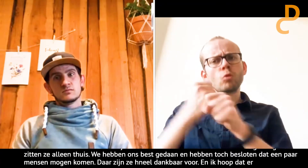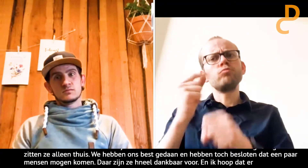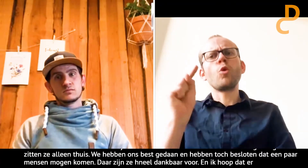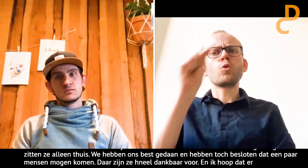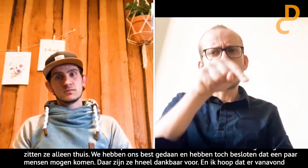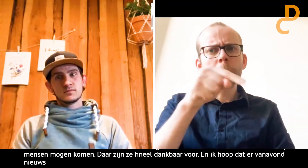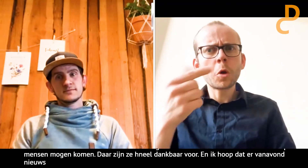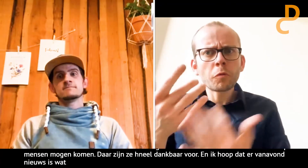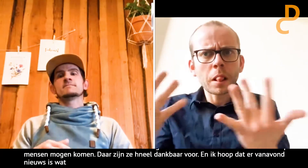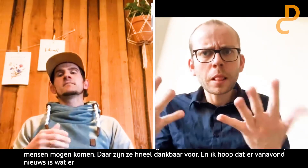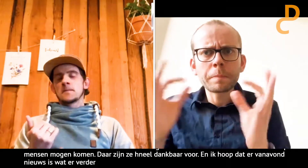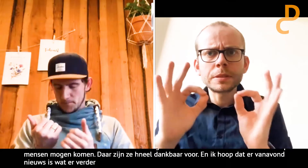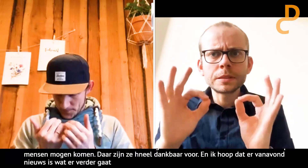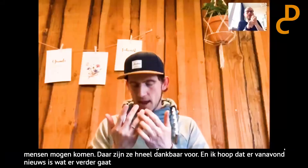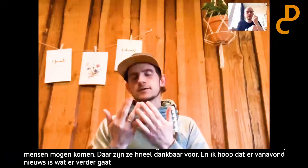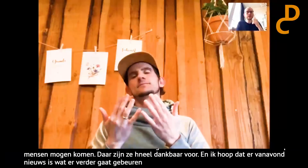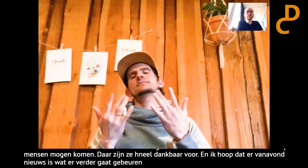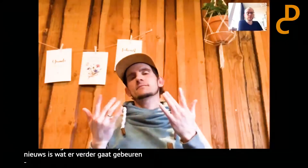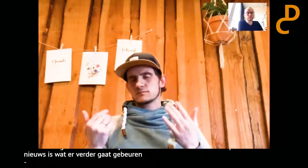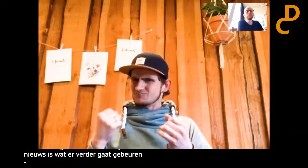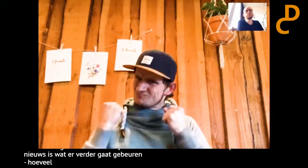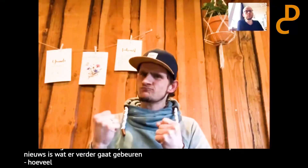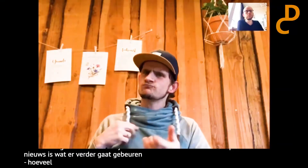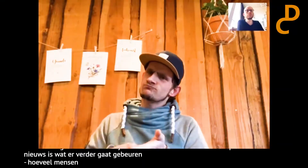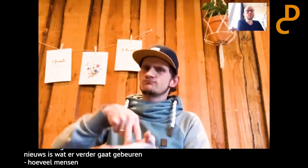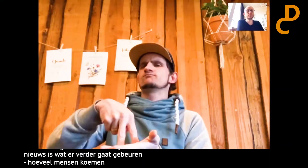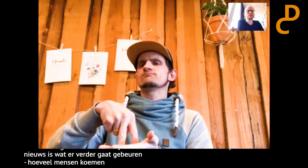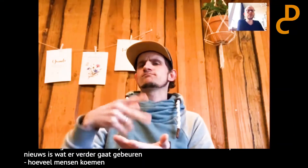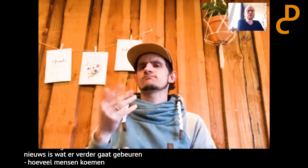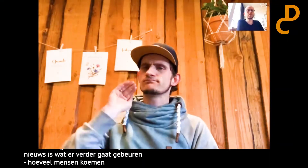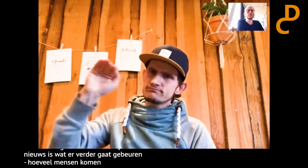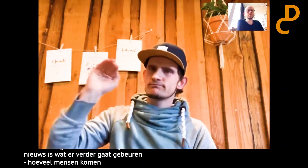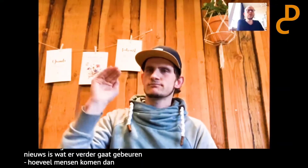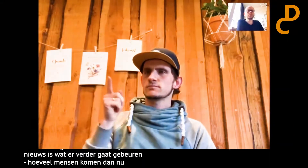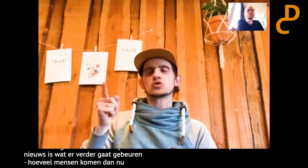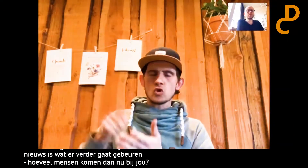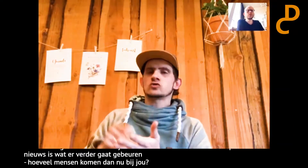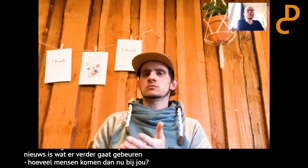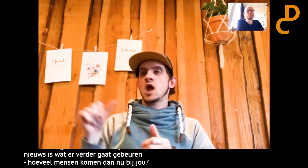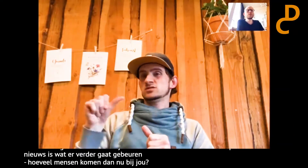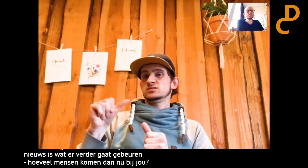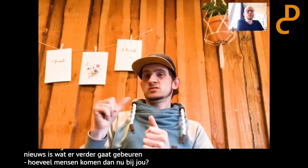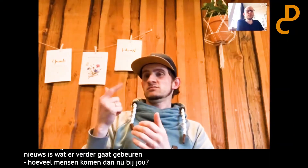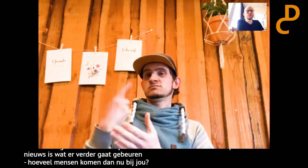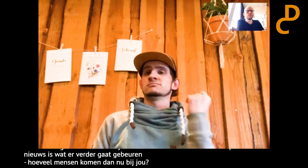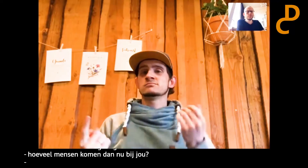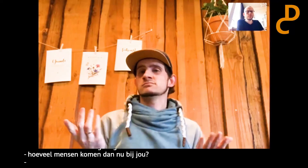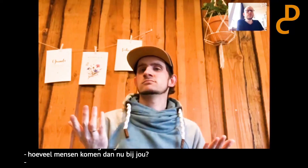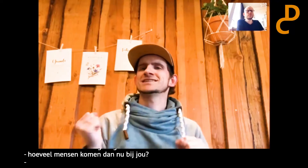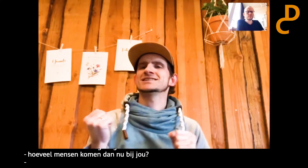Oké, hoeveel mensen komen nu toch dan nog bij jou? Hoeveel precies? Een aantal. We zijn gewoon sterk. Weet je, het is gewoon nodig. Weet je,